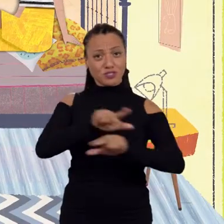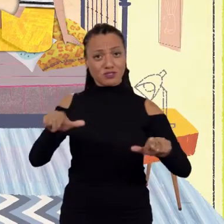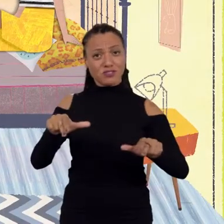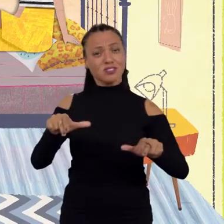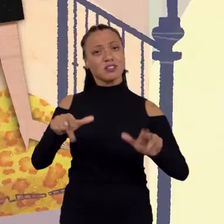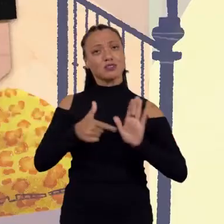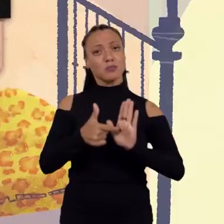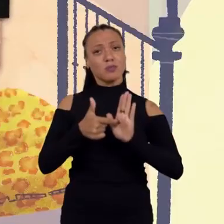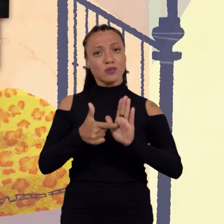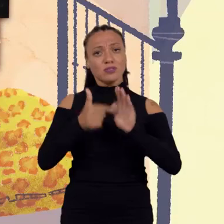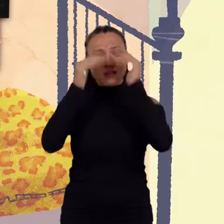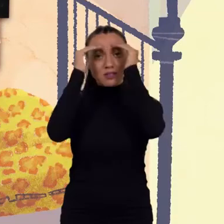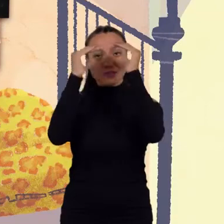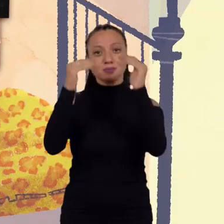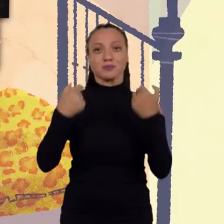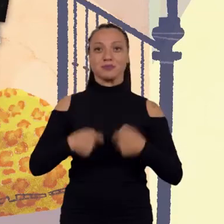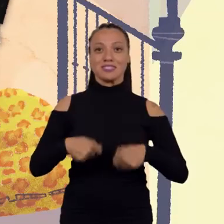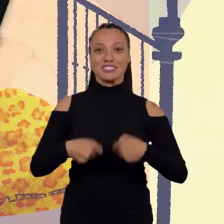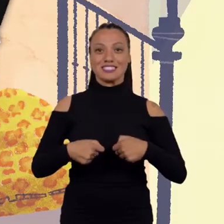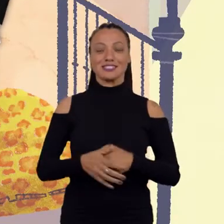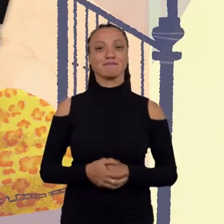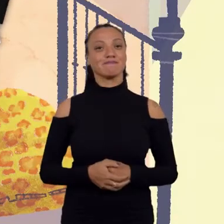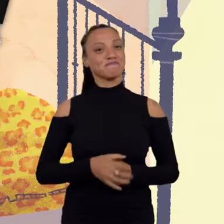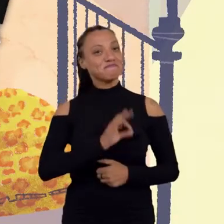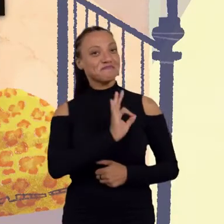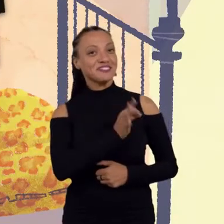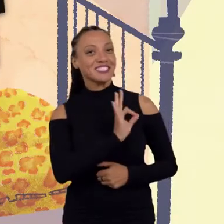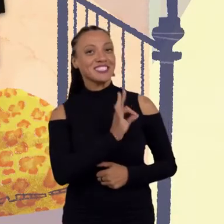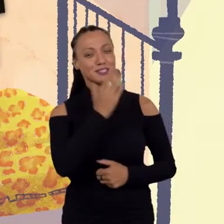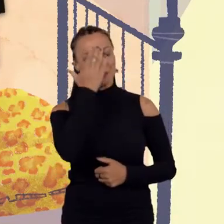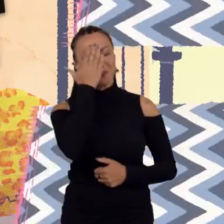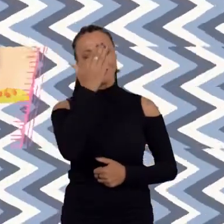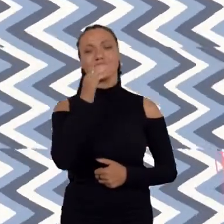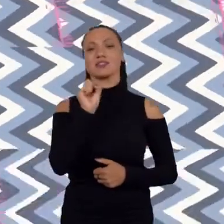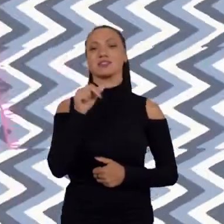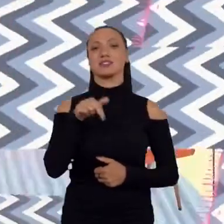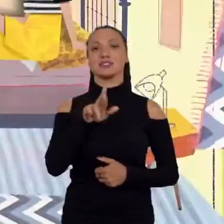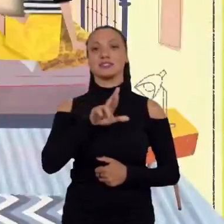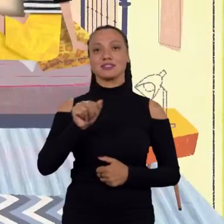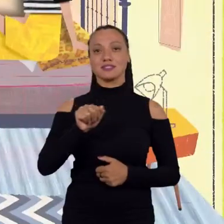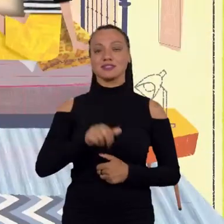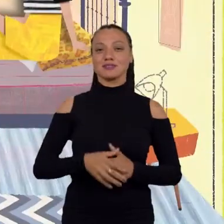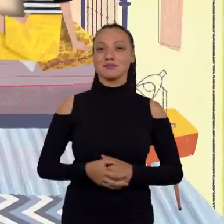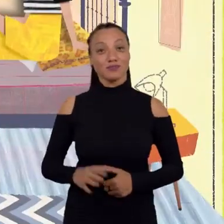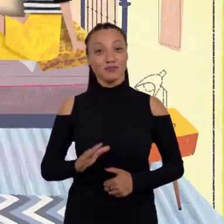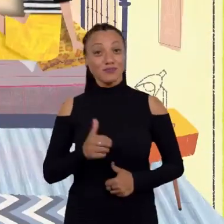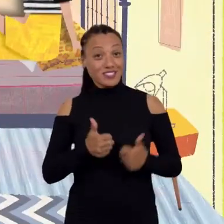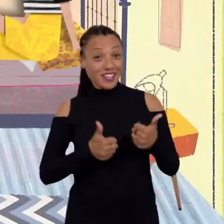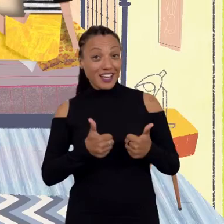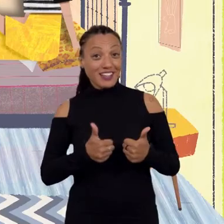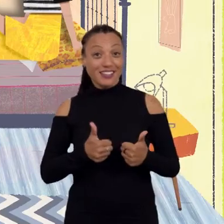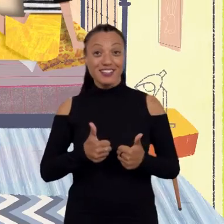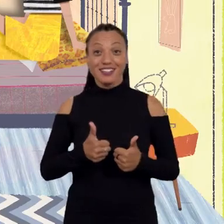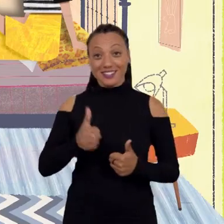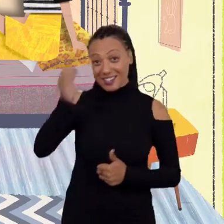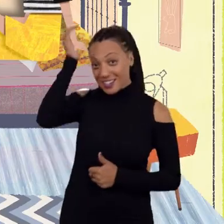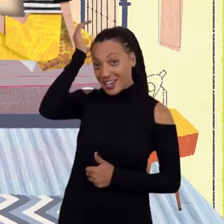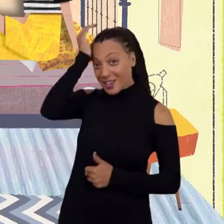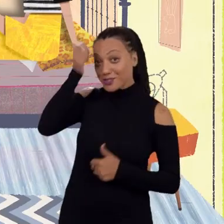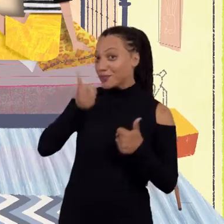isso. Verdade, Sandra. Nossa, valeu mesmo. E aí? E aí, Camona? Beleza? Belezeira.